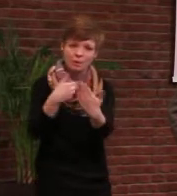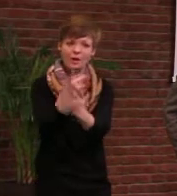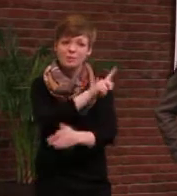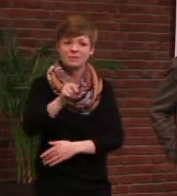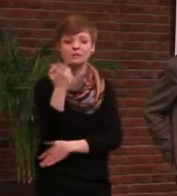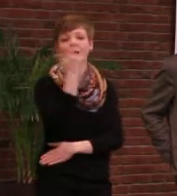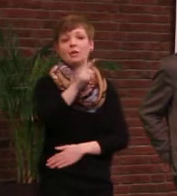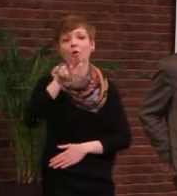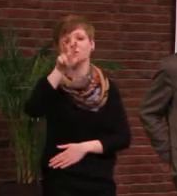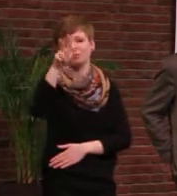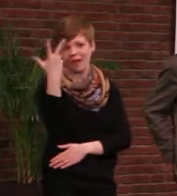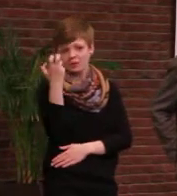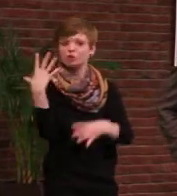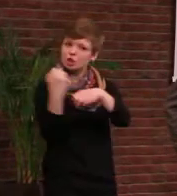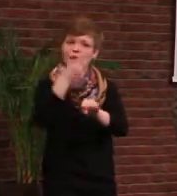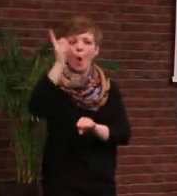Prozent.